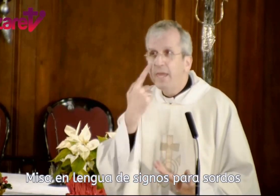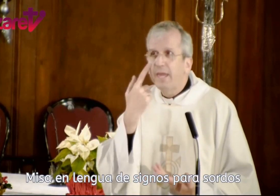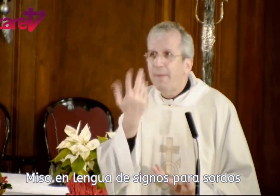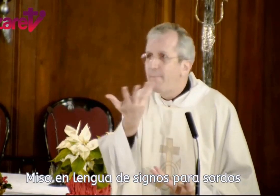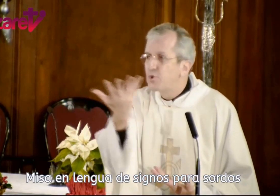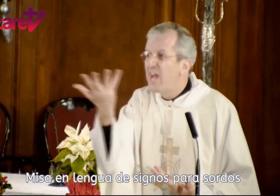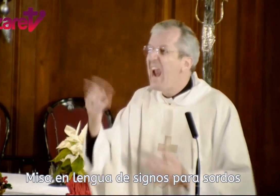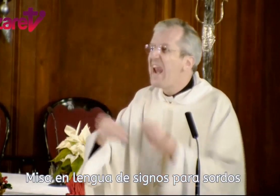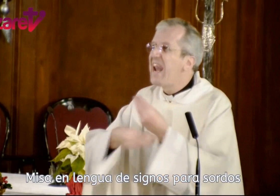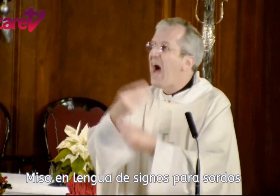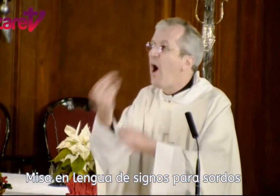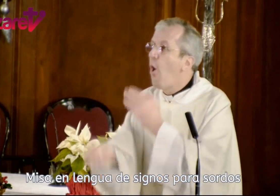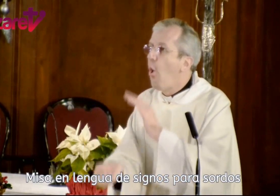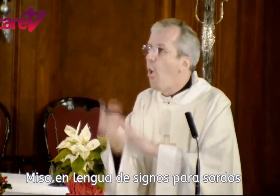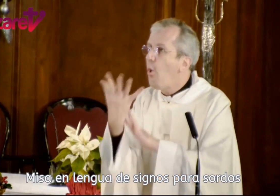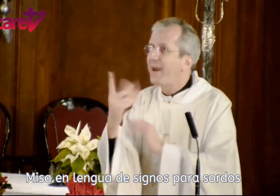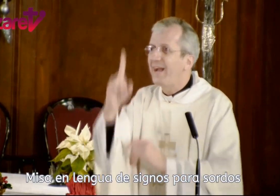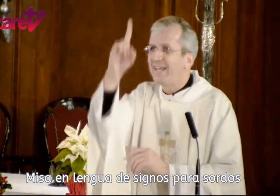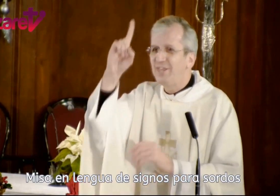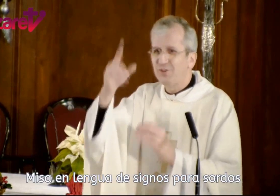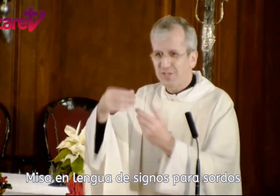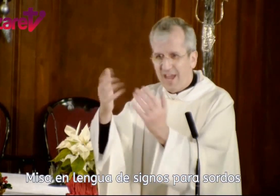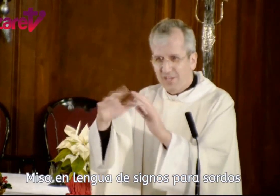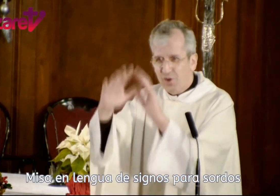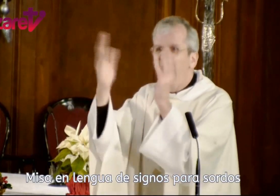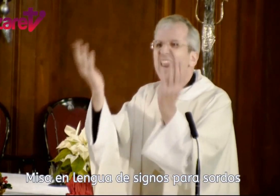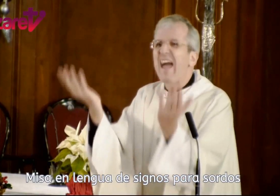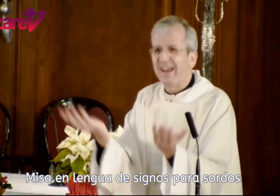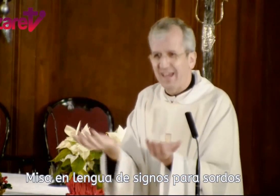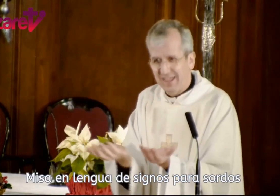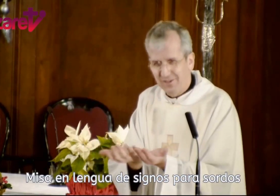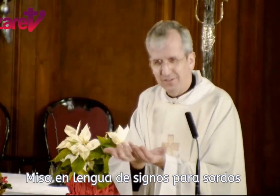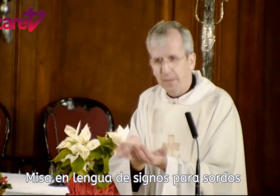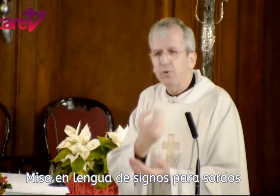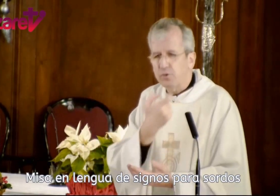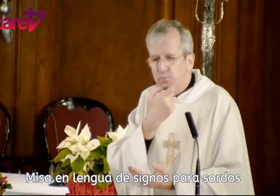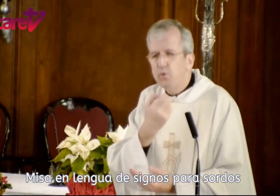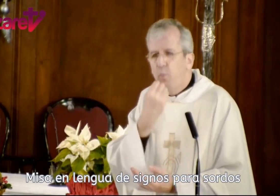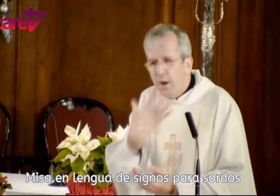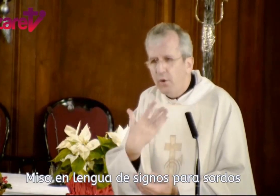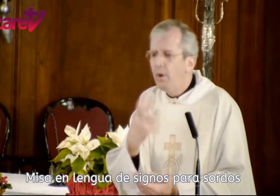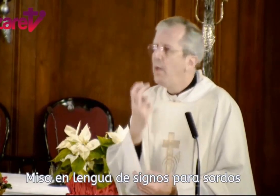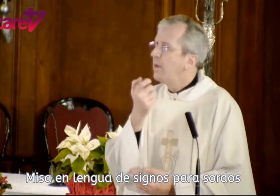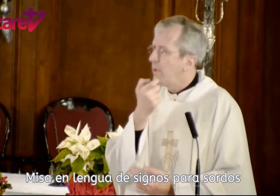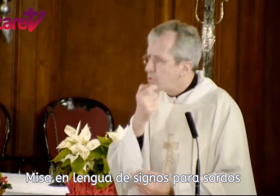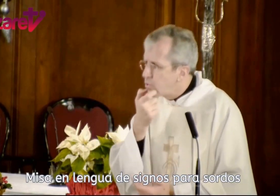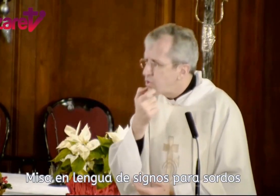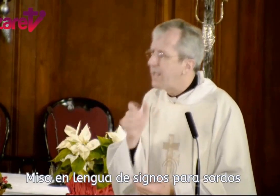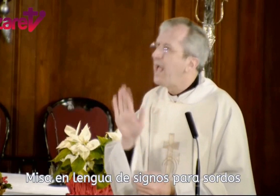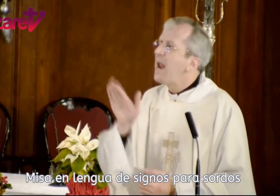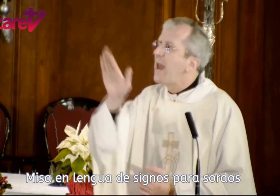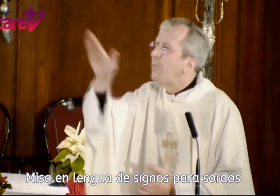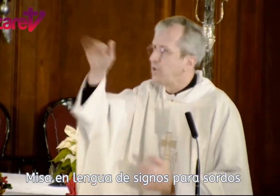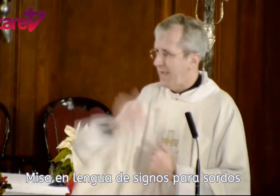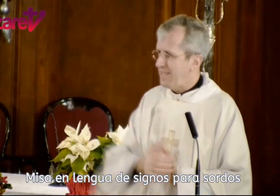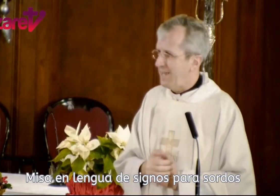y que veamos la obra que Dios ha hecho, la creación, por eso es muy bueno que nos guste la montaña,